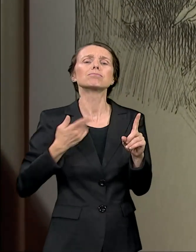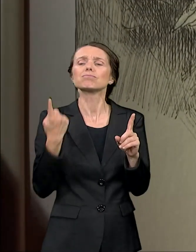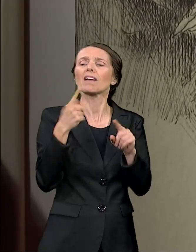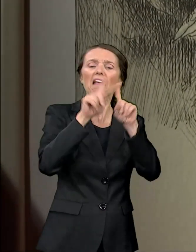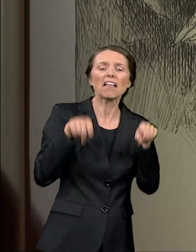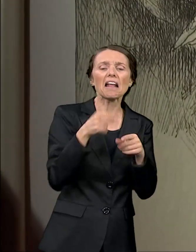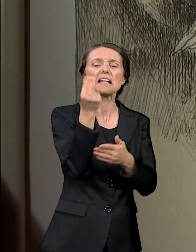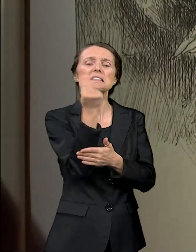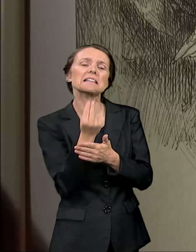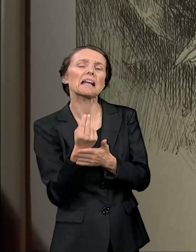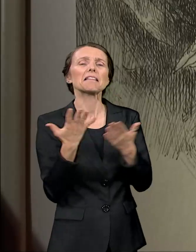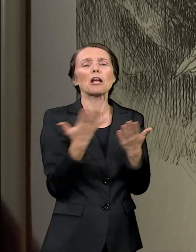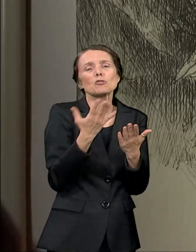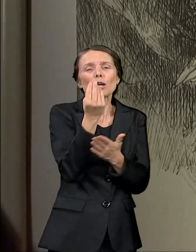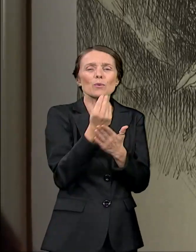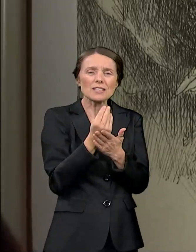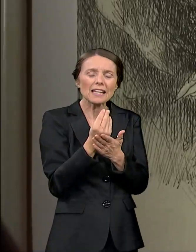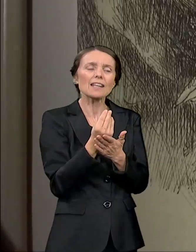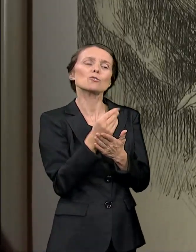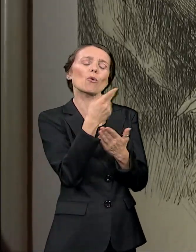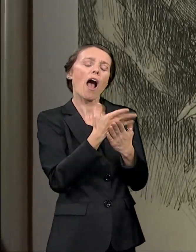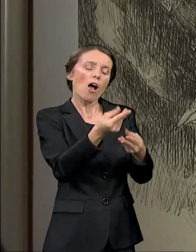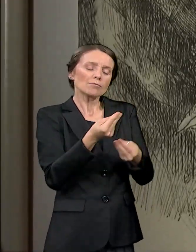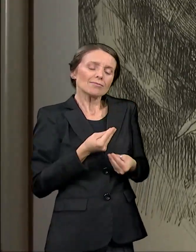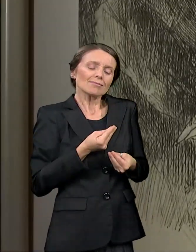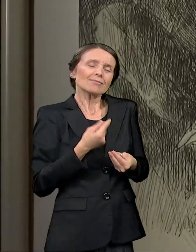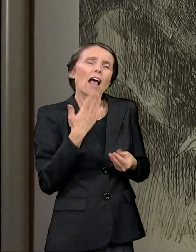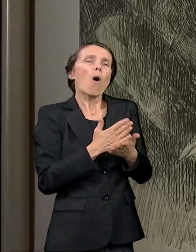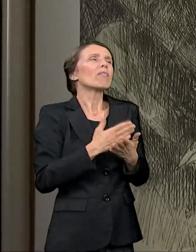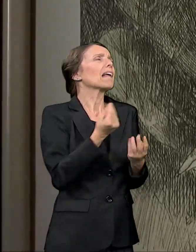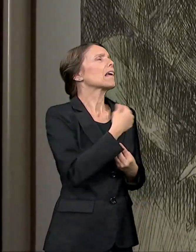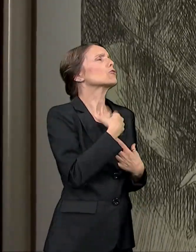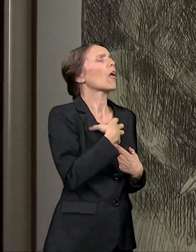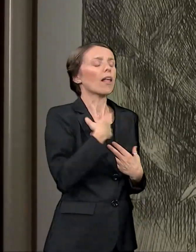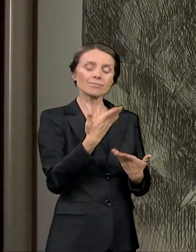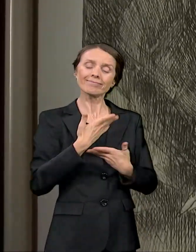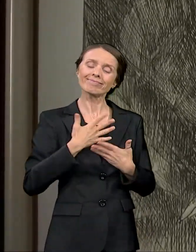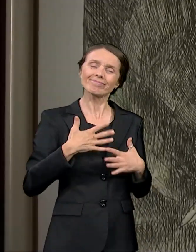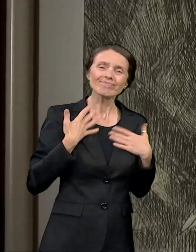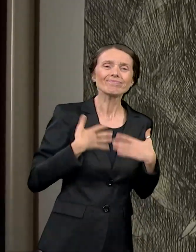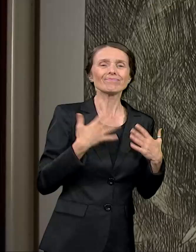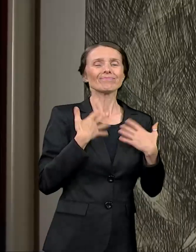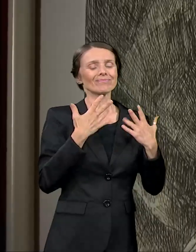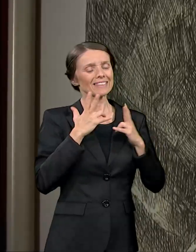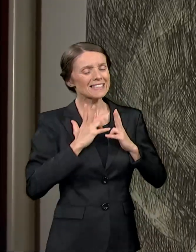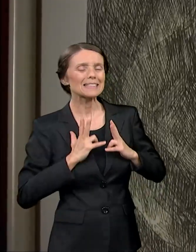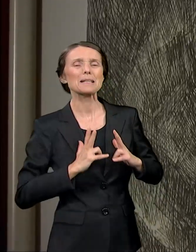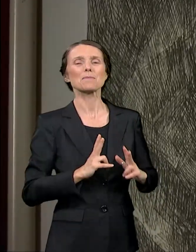sa vama da vas uteši, da vas smiri, da vas obraduje, razveseli kad